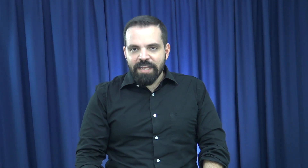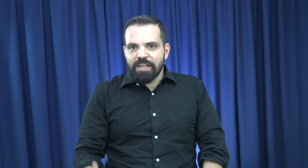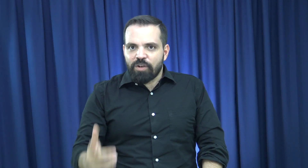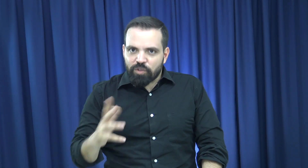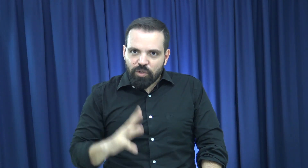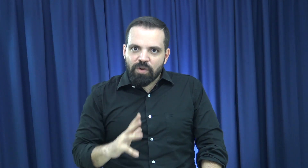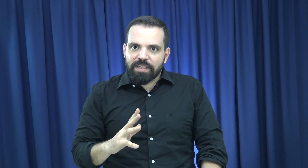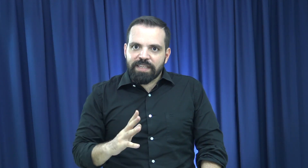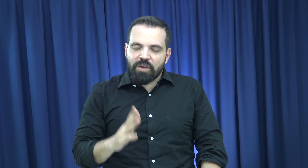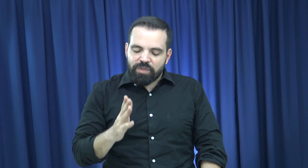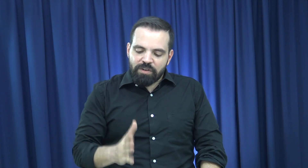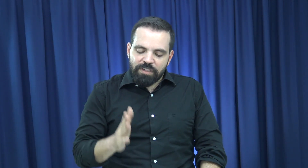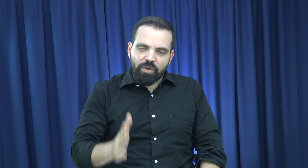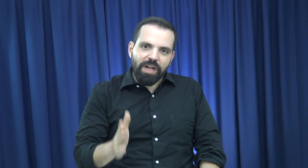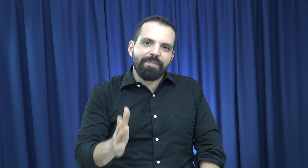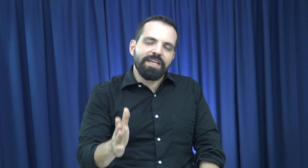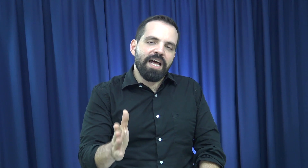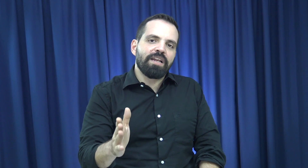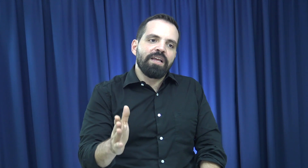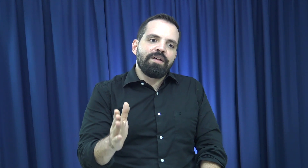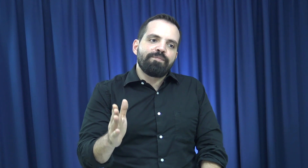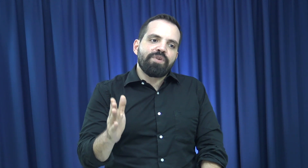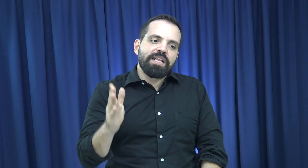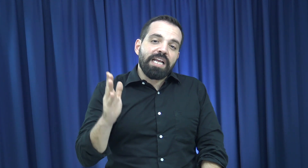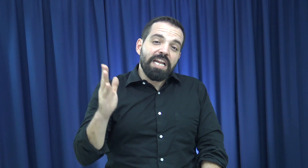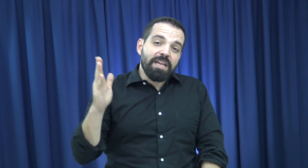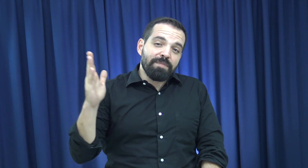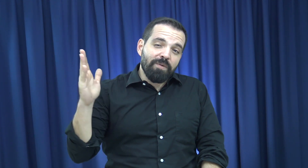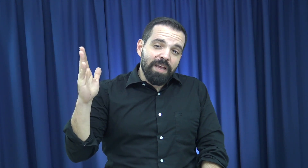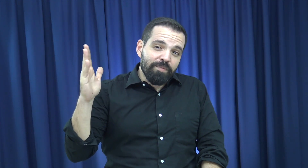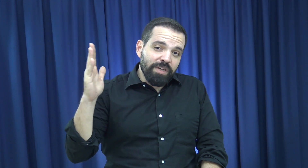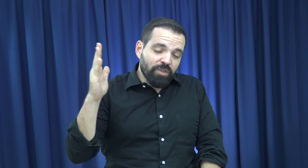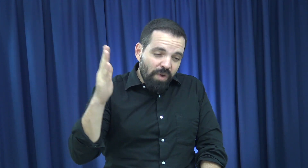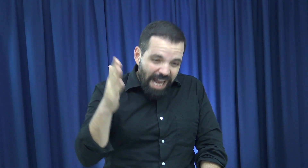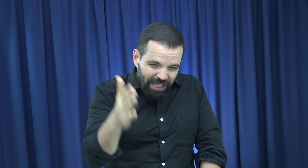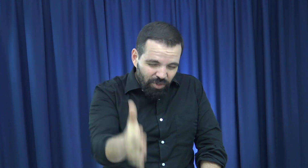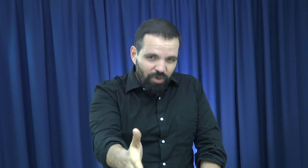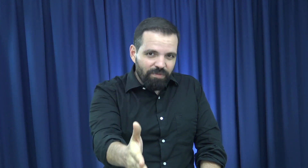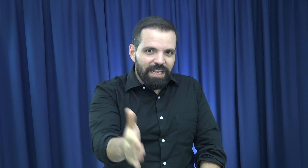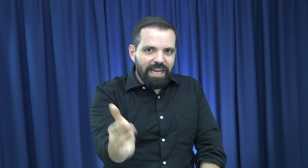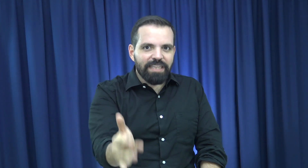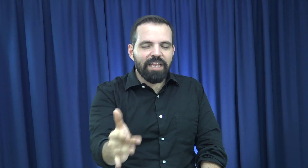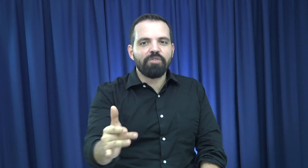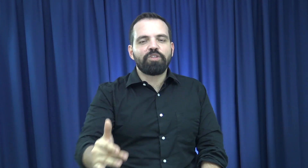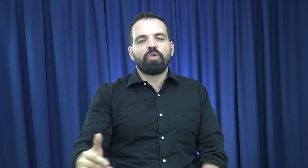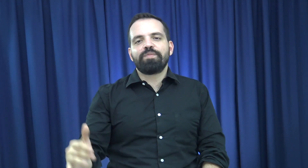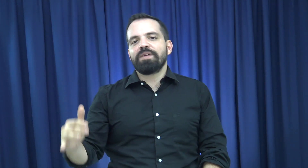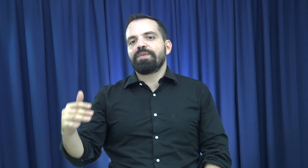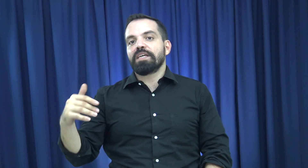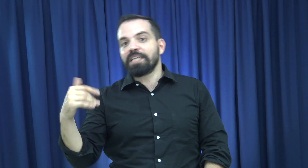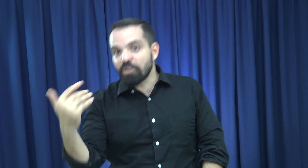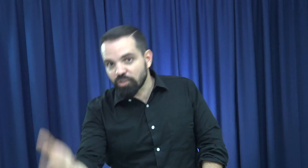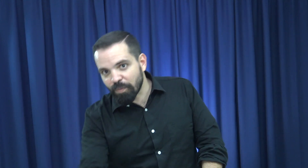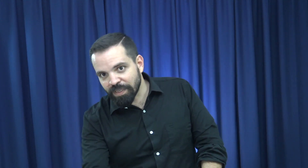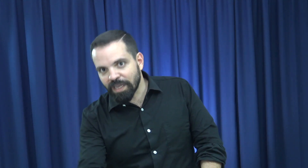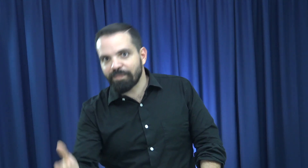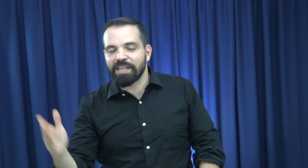nosotros los cristianos, en nuestro caminar, puede que el enemigo haya puesto lazo delante de nuestros pies para hacernos tropezar, para